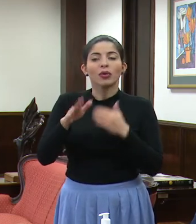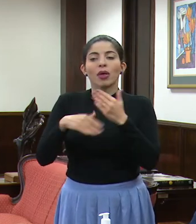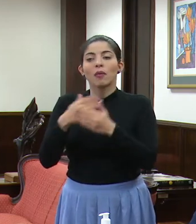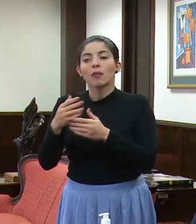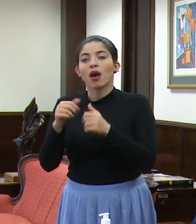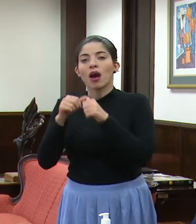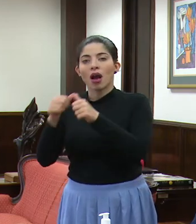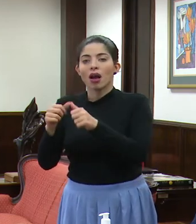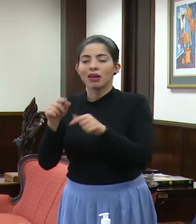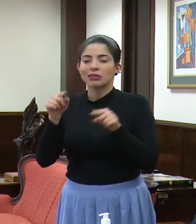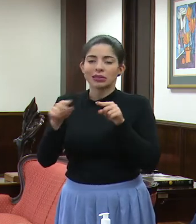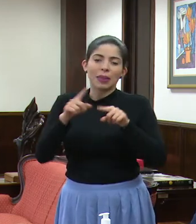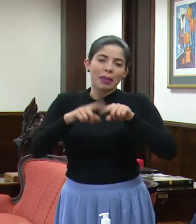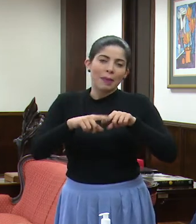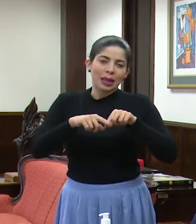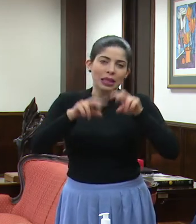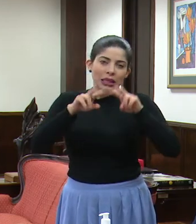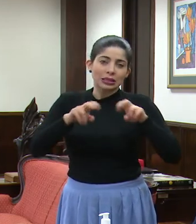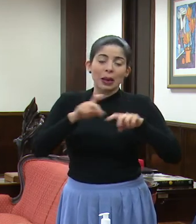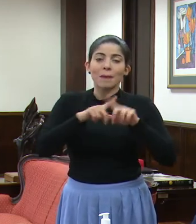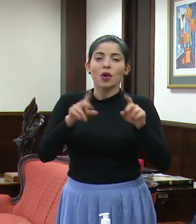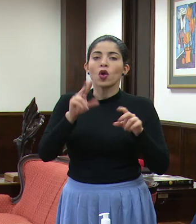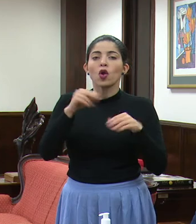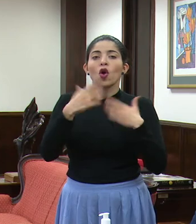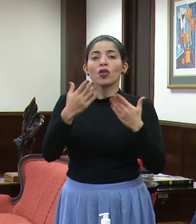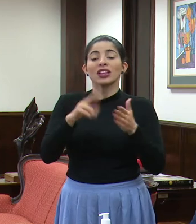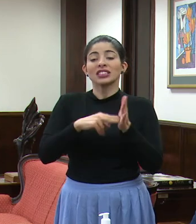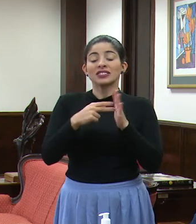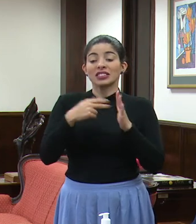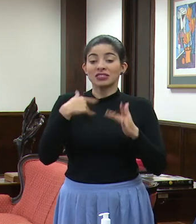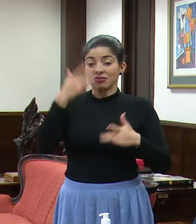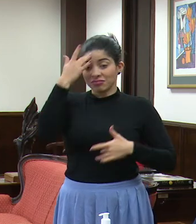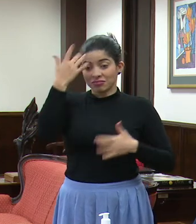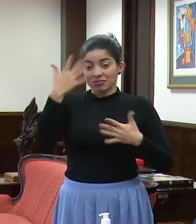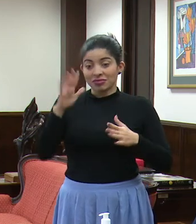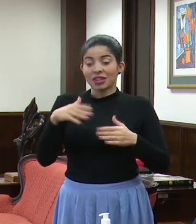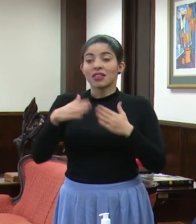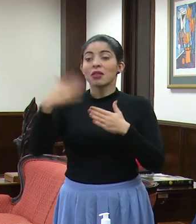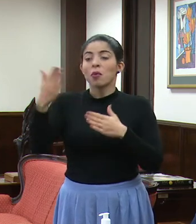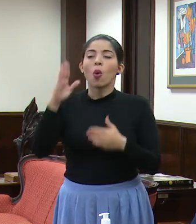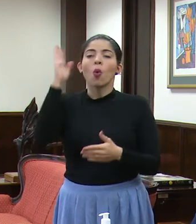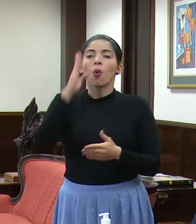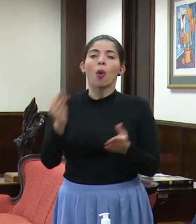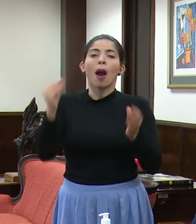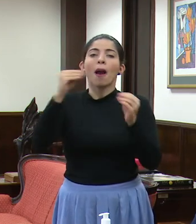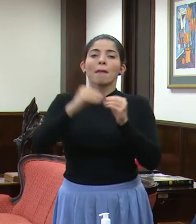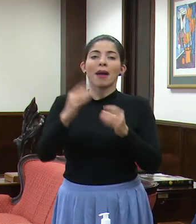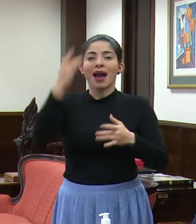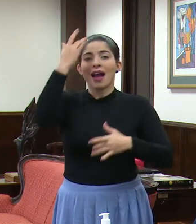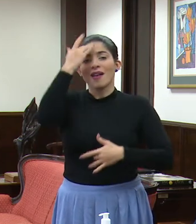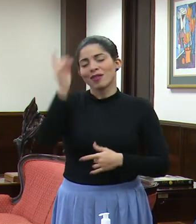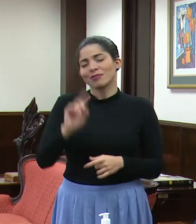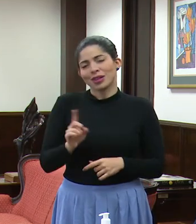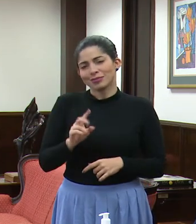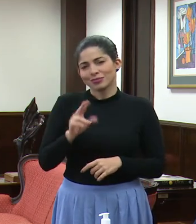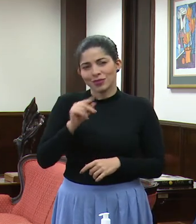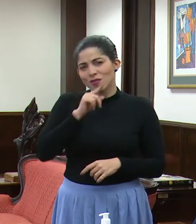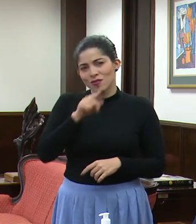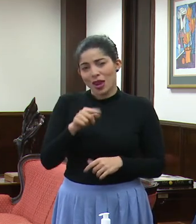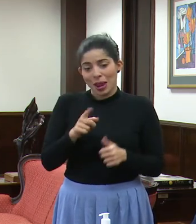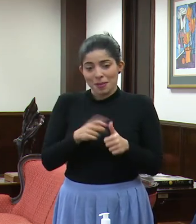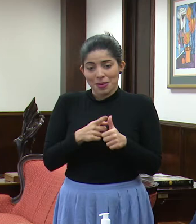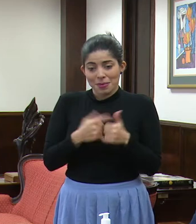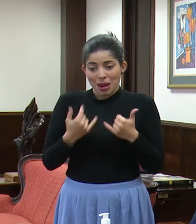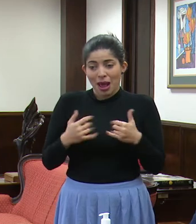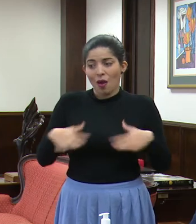muy importante. Lo que sí bien es cierto es que no te da inmunidad de por vida. Eso es una cosa que es real y que en esta primera ola, pues